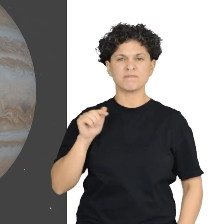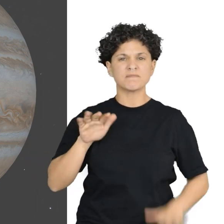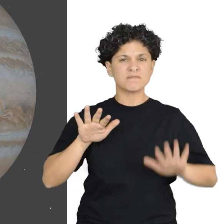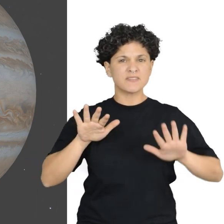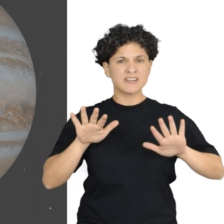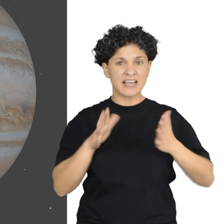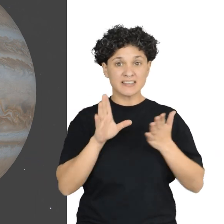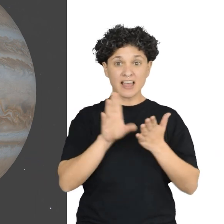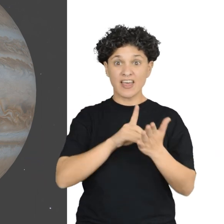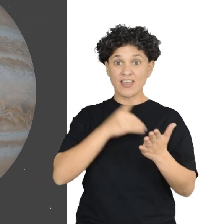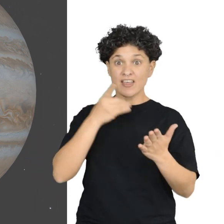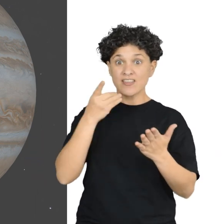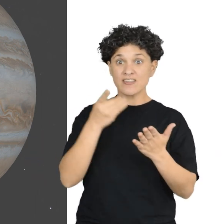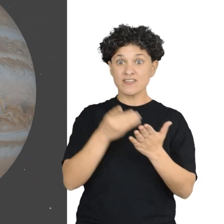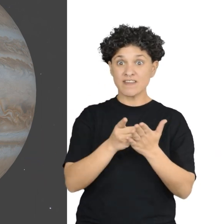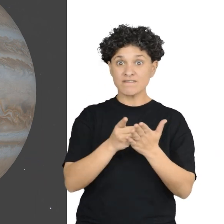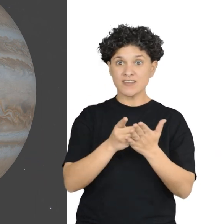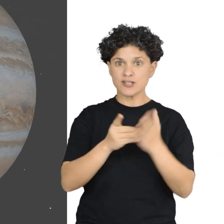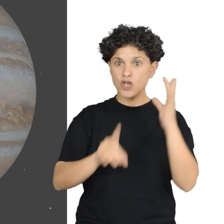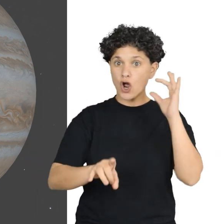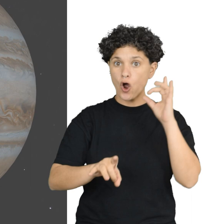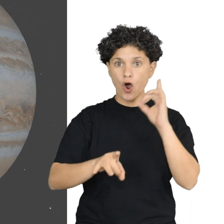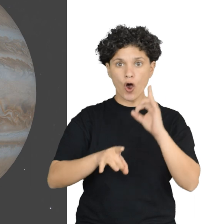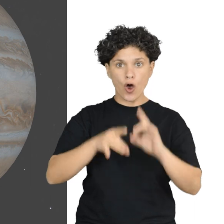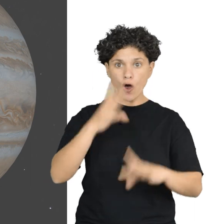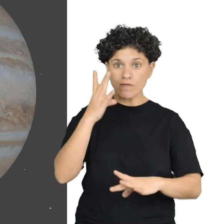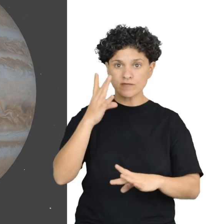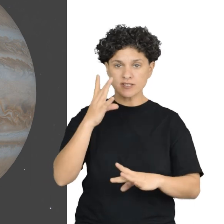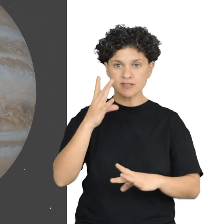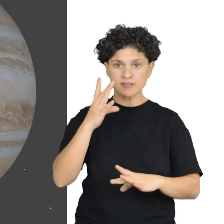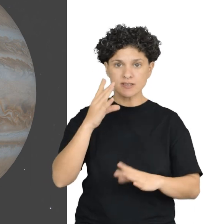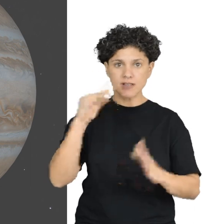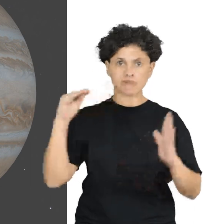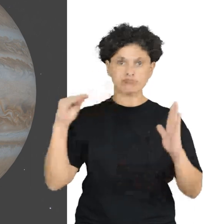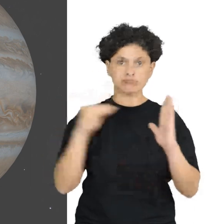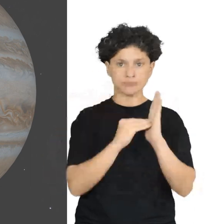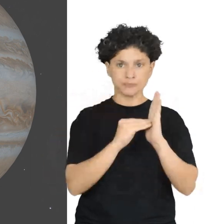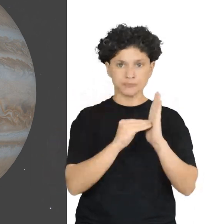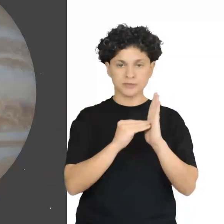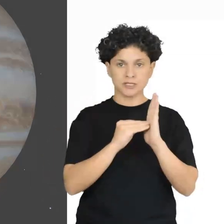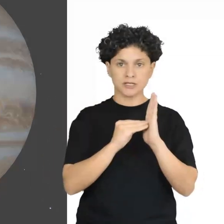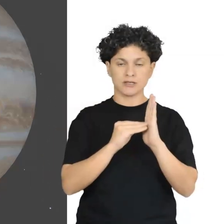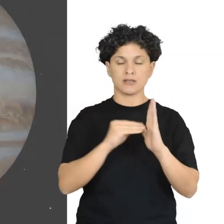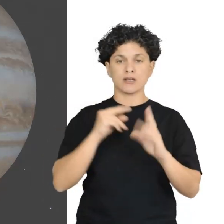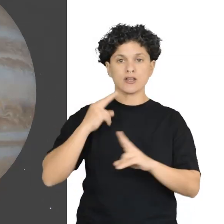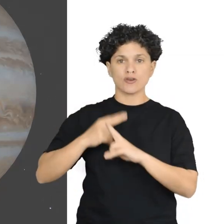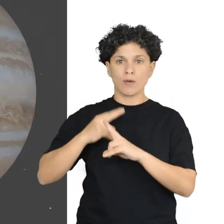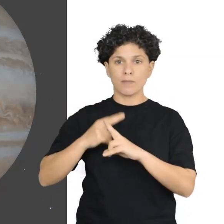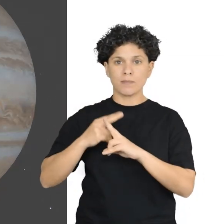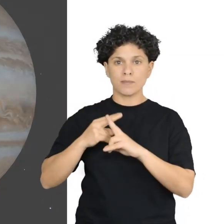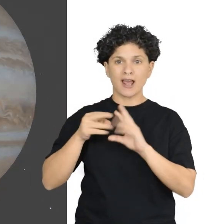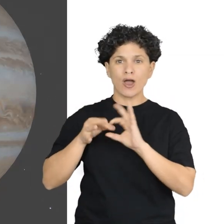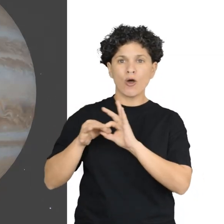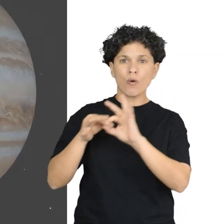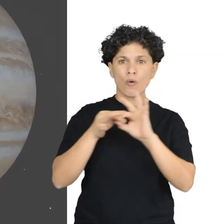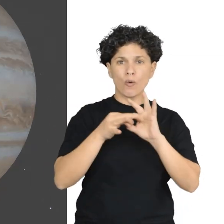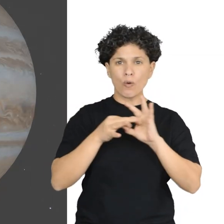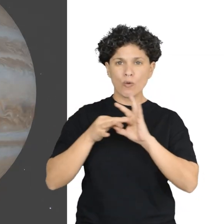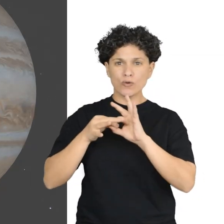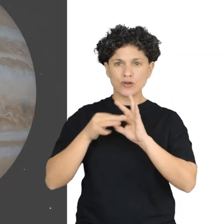La definición oficial de la Unión Astronómica Internacional establece que un planeta es un cuerpo celeste que